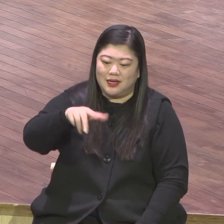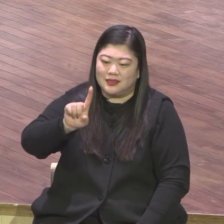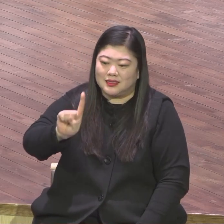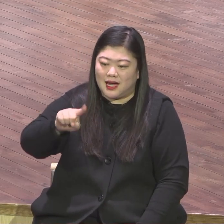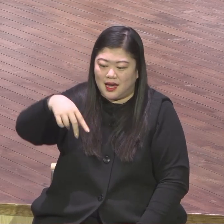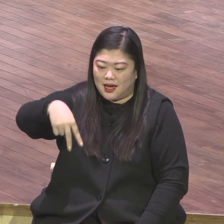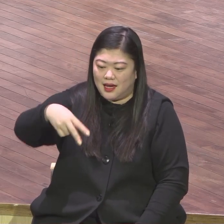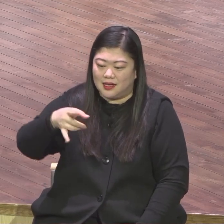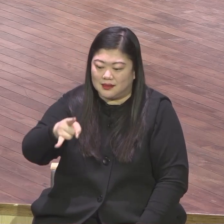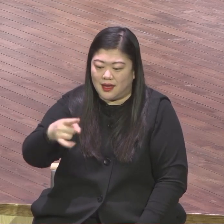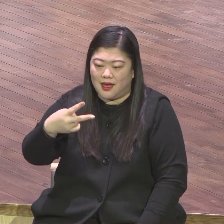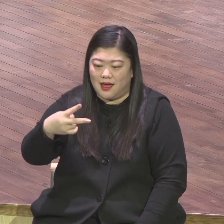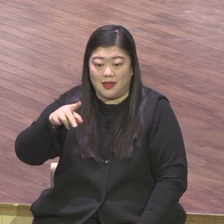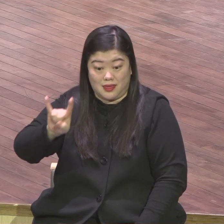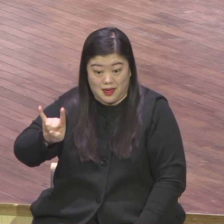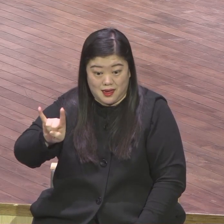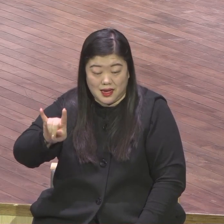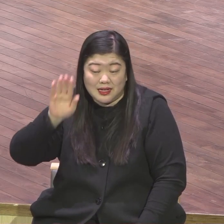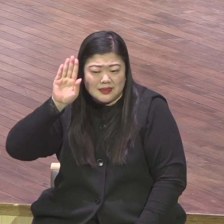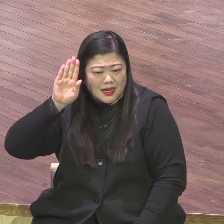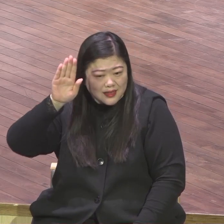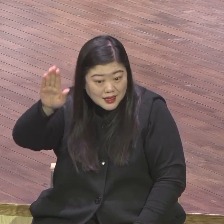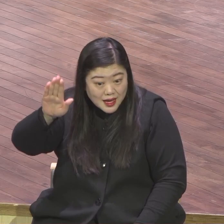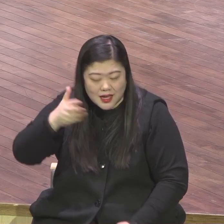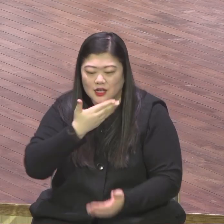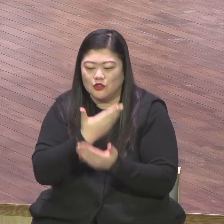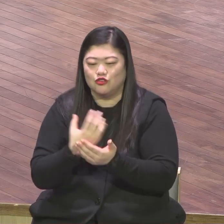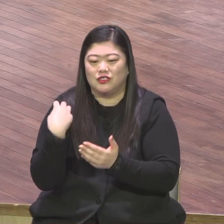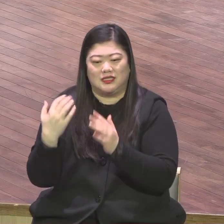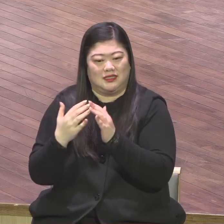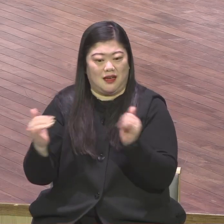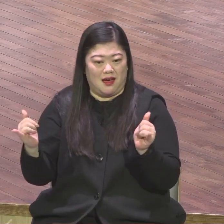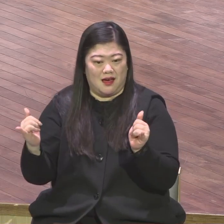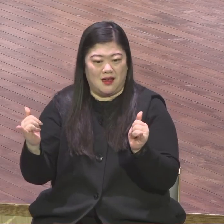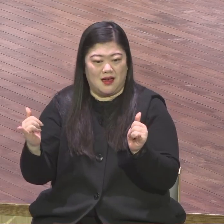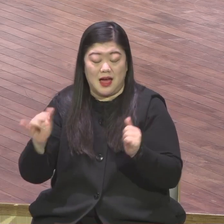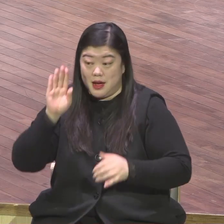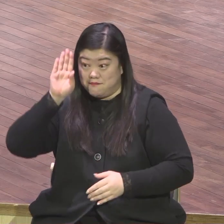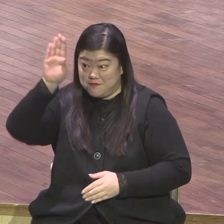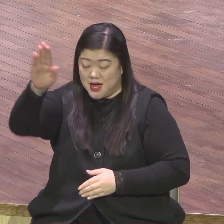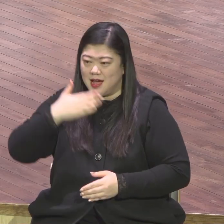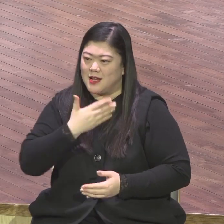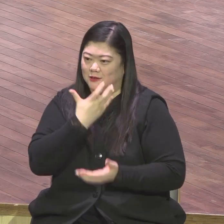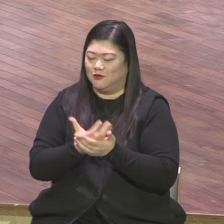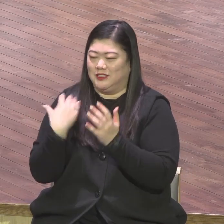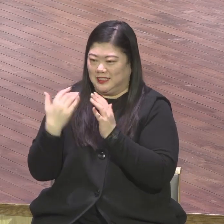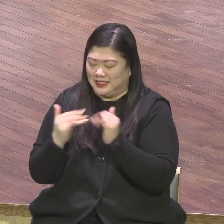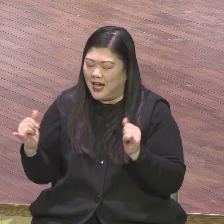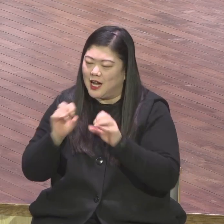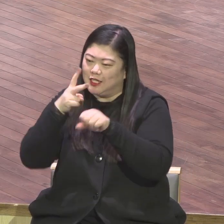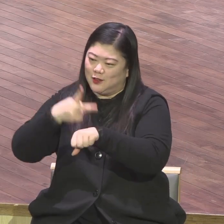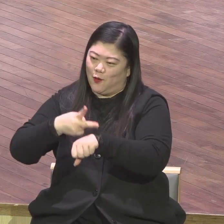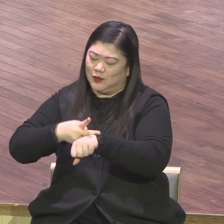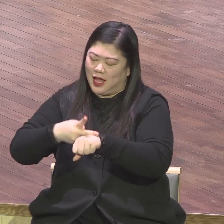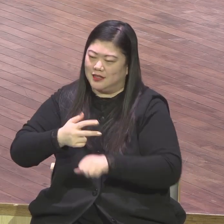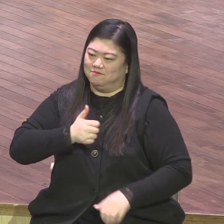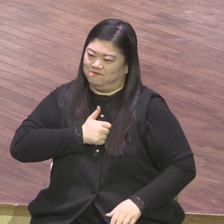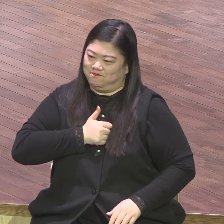성교사라는 영적 방향을 잡고 CVDIP 언약을 그렇게 도전해 나가면 돼요 이 세 가지 중 하나가